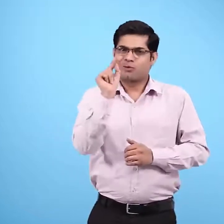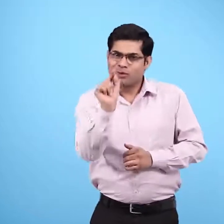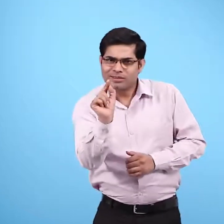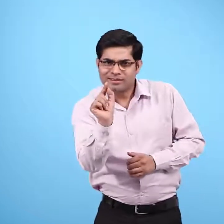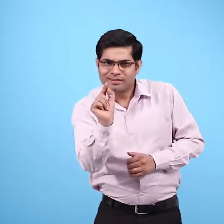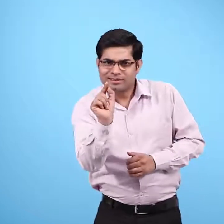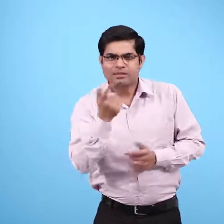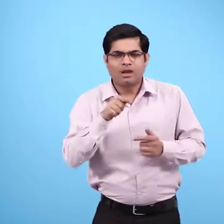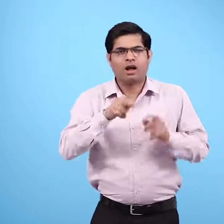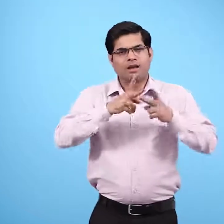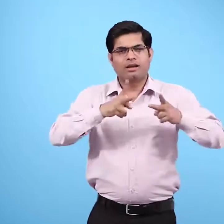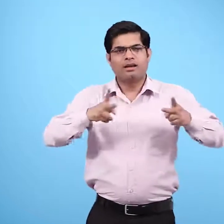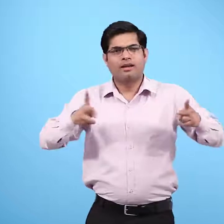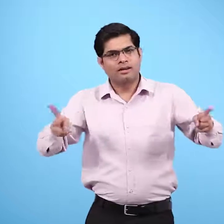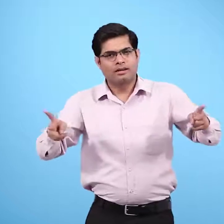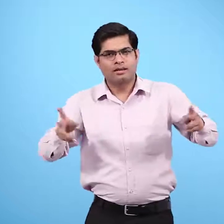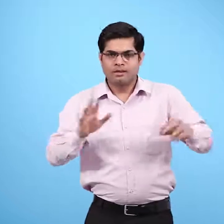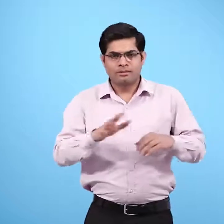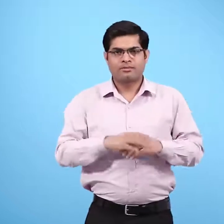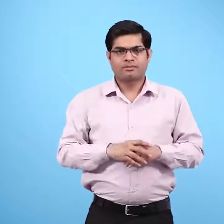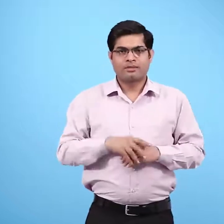लॉंग, आधी का क्या स्वाद बताओगे?